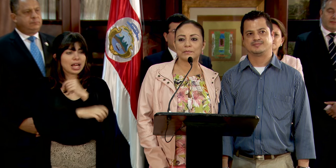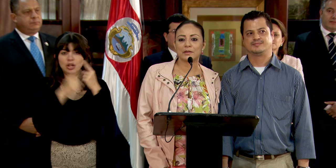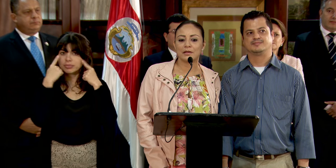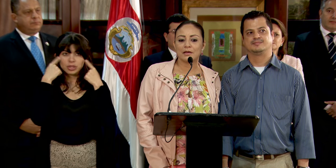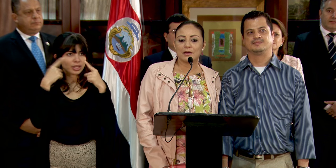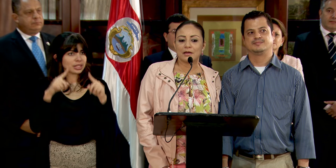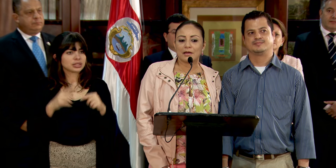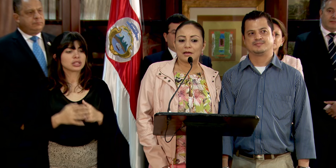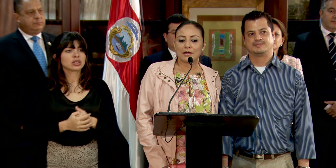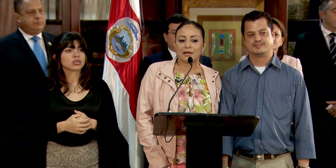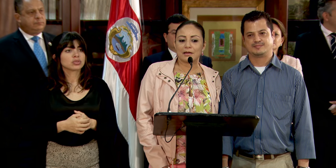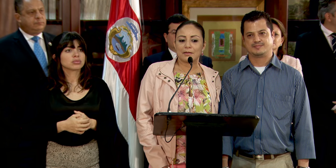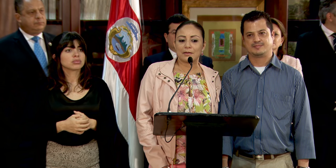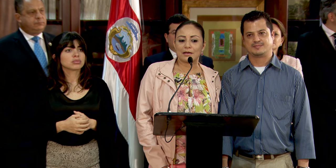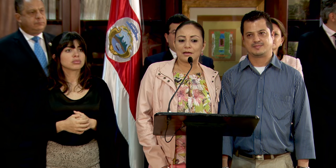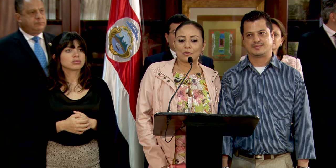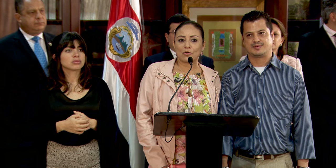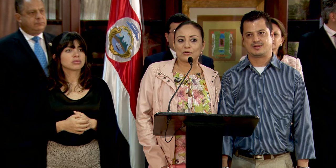éxito.